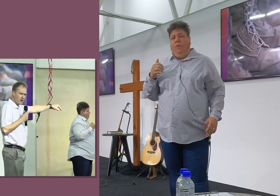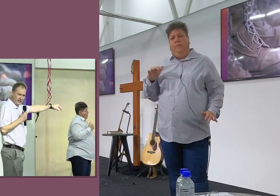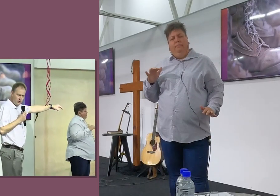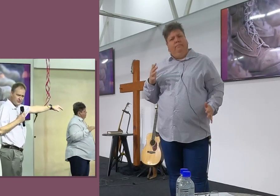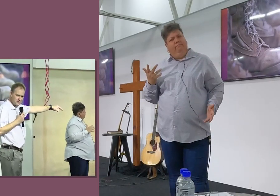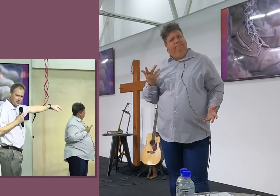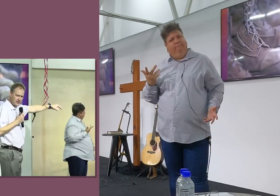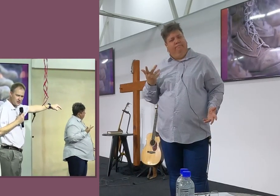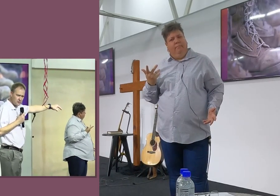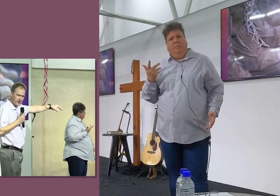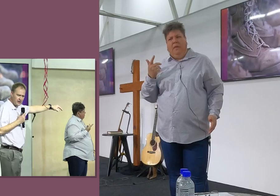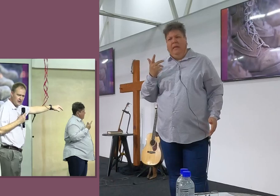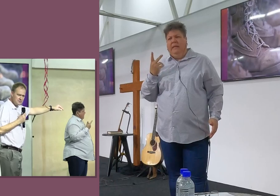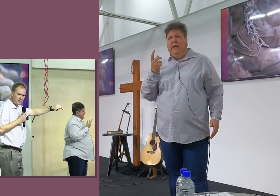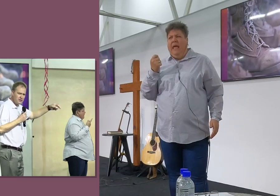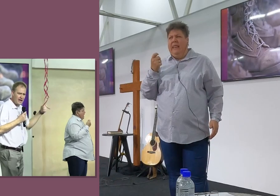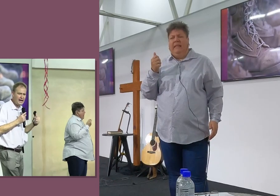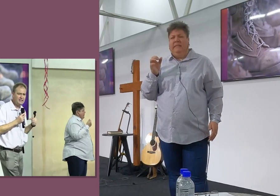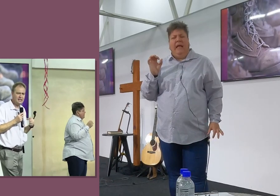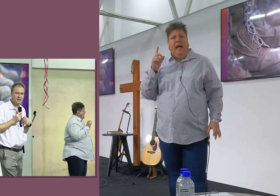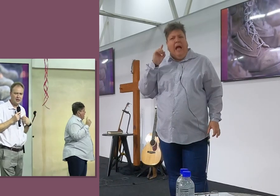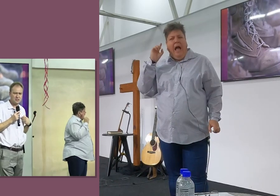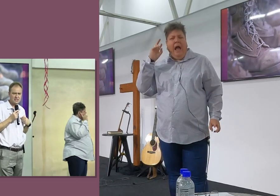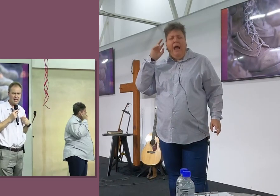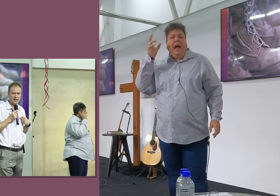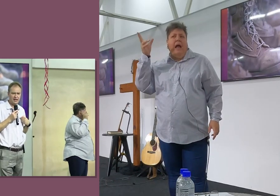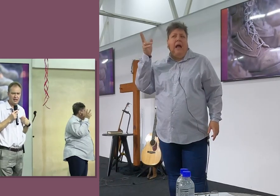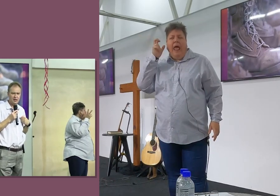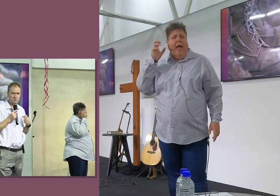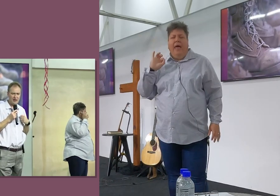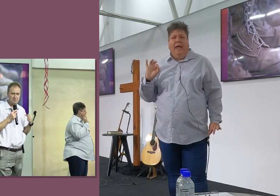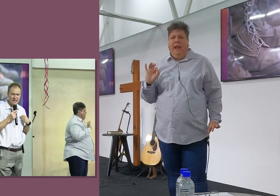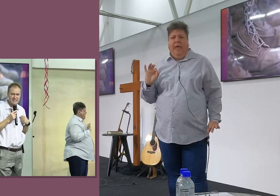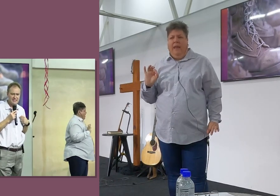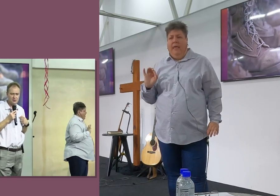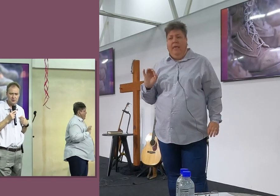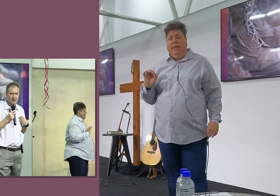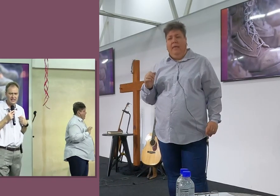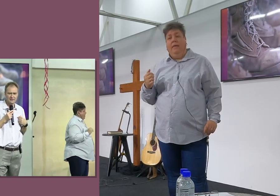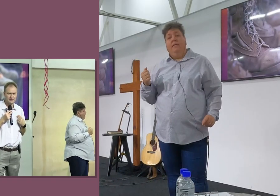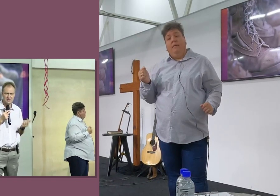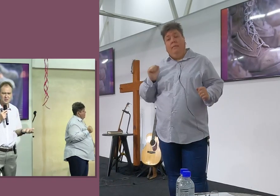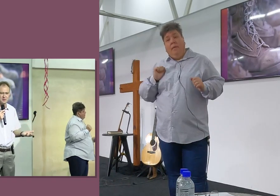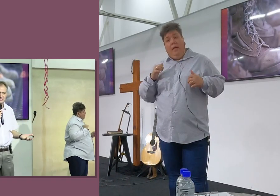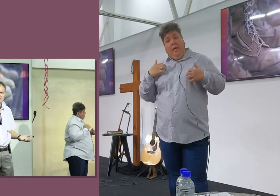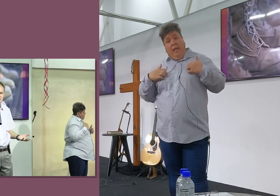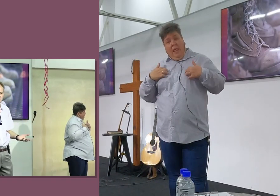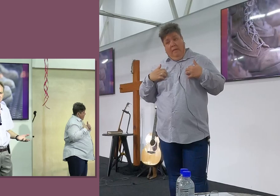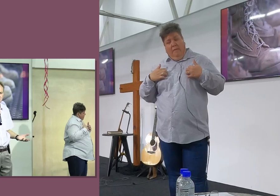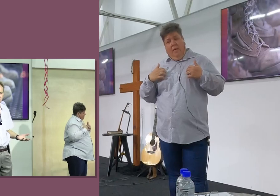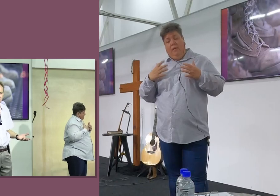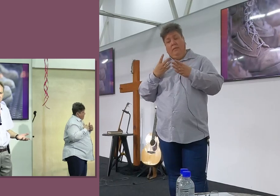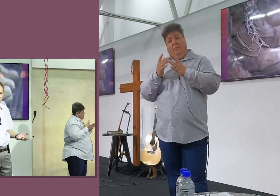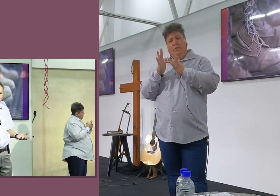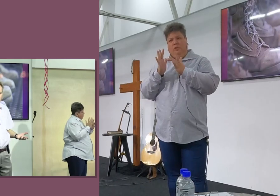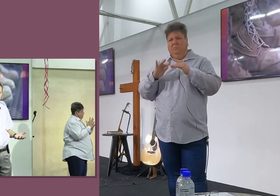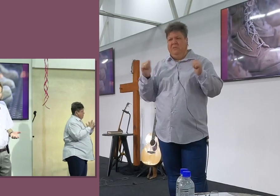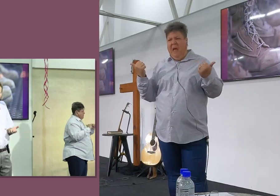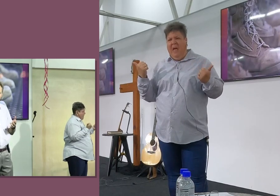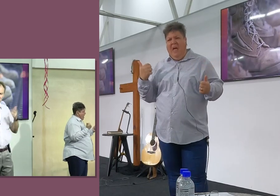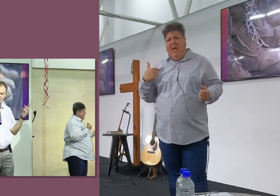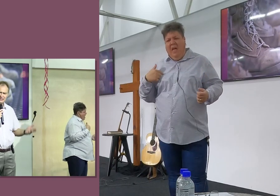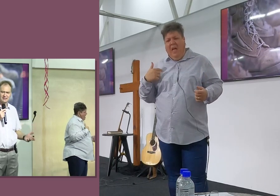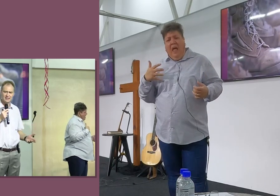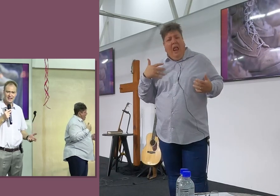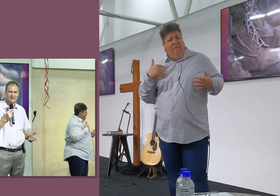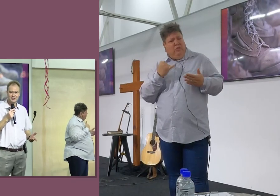gered word, Maar kan jy hoor wat is verkeerd daarmee, Want ek kan jylle nou sê, My beste deel van my leven was saam met Jesus, En